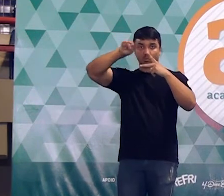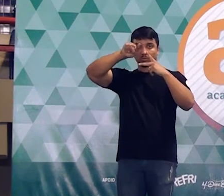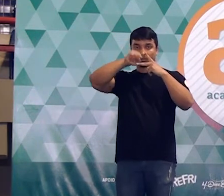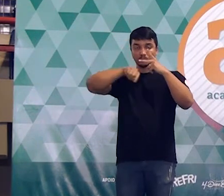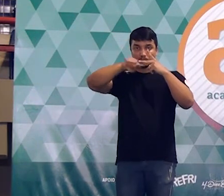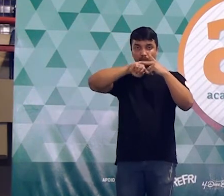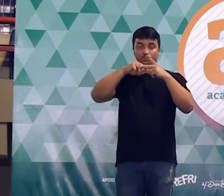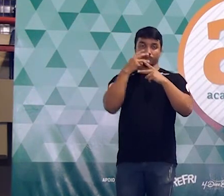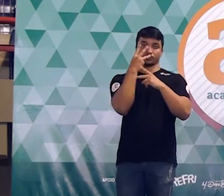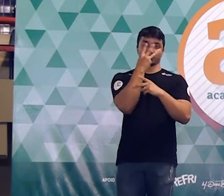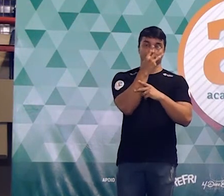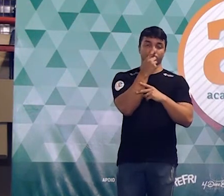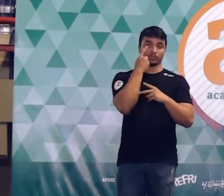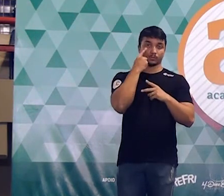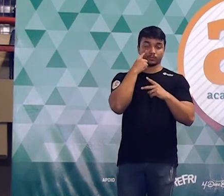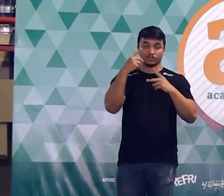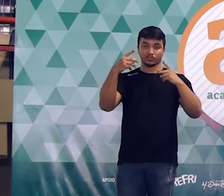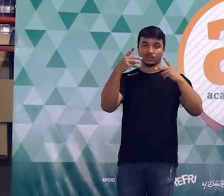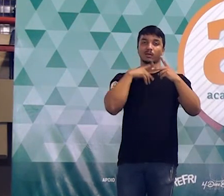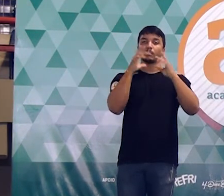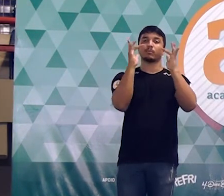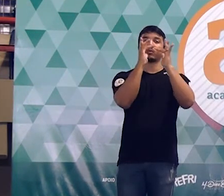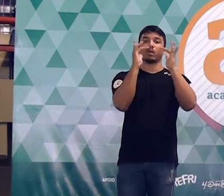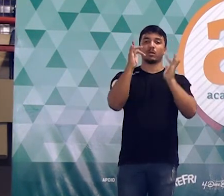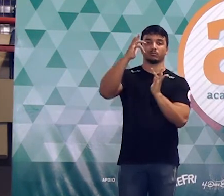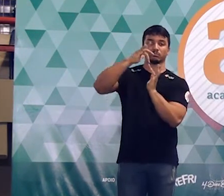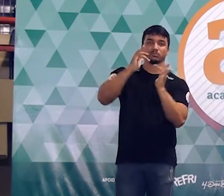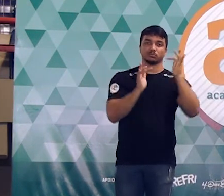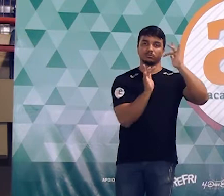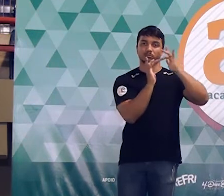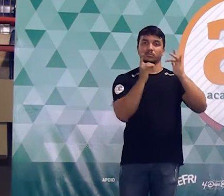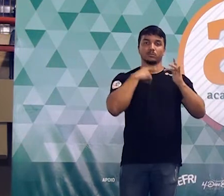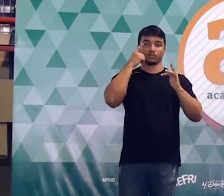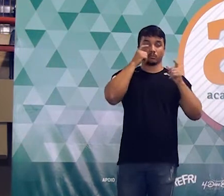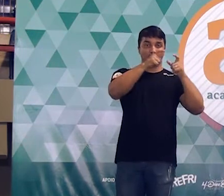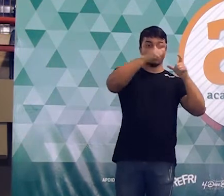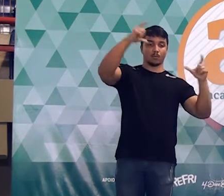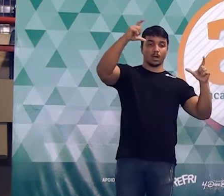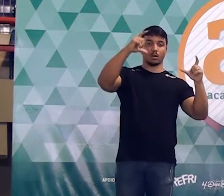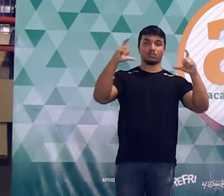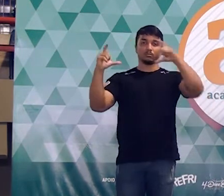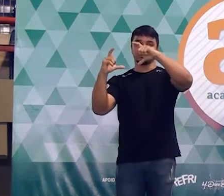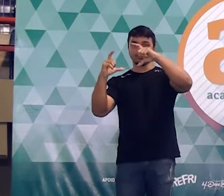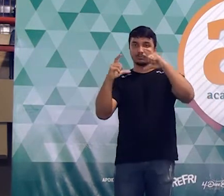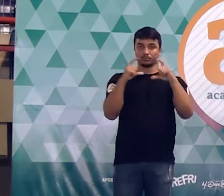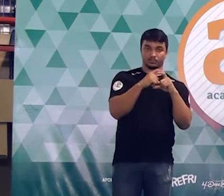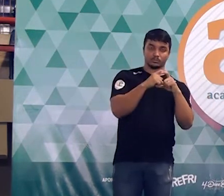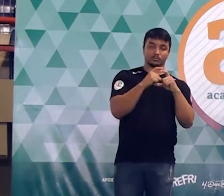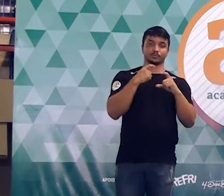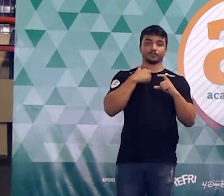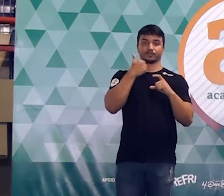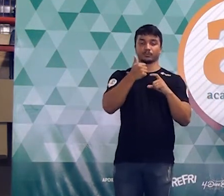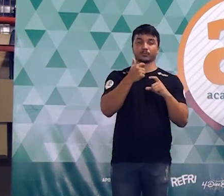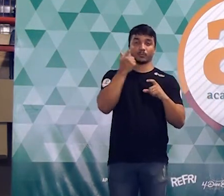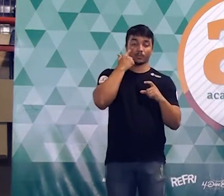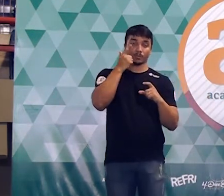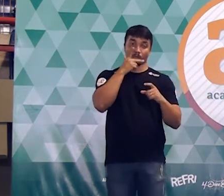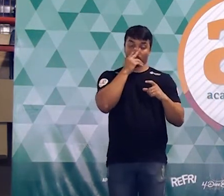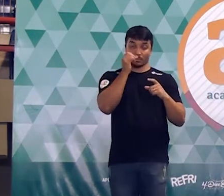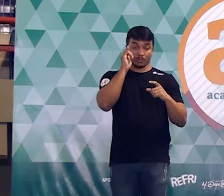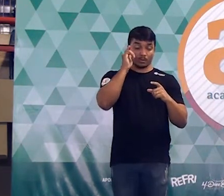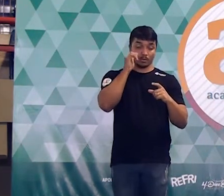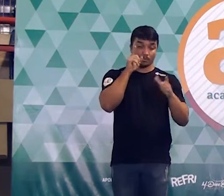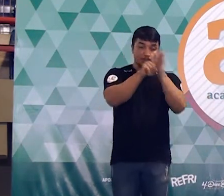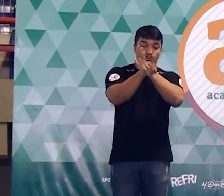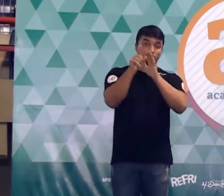cada círculo toca os outros dois tem um círculo maior, tem um menor e tem um intermediário aí a pergunta da